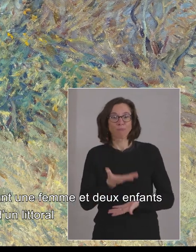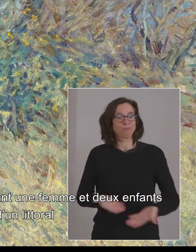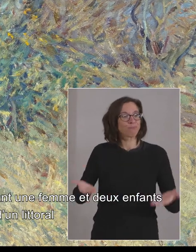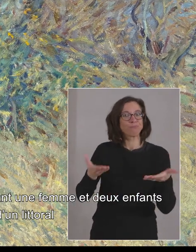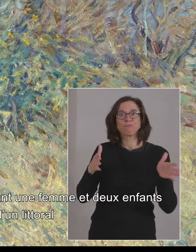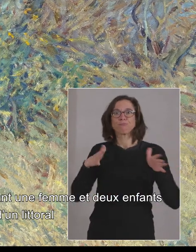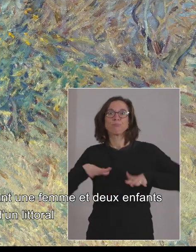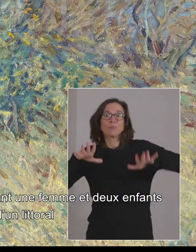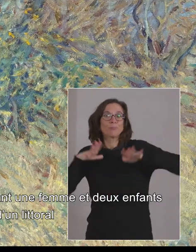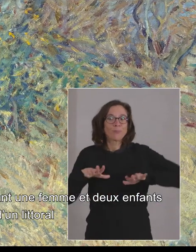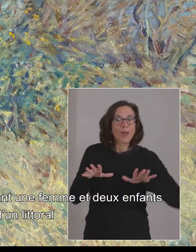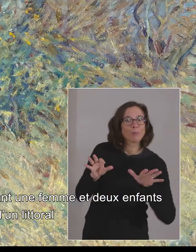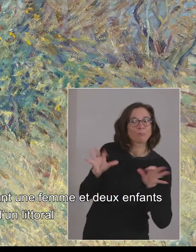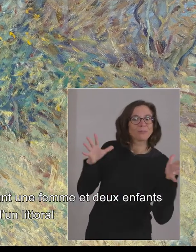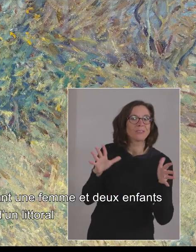le long d'un littoral.